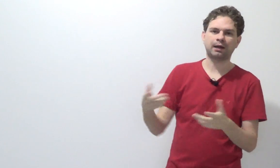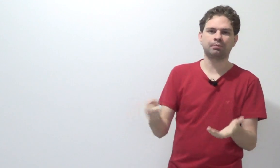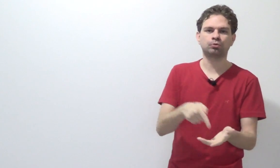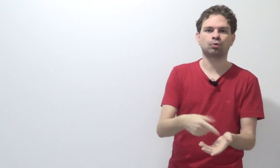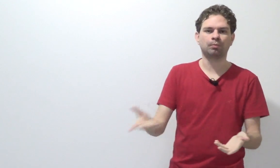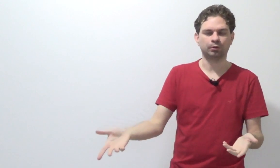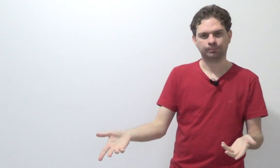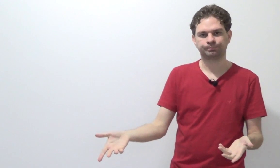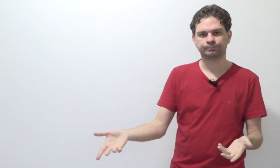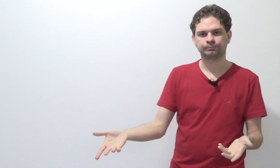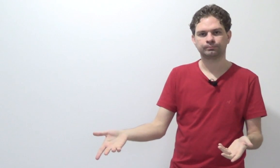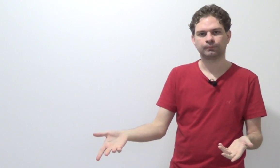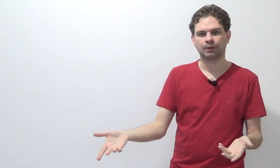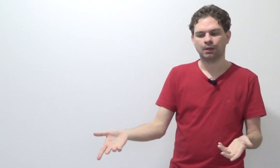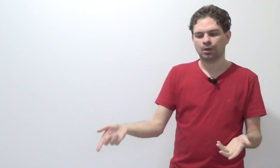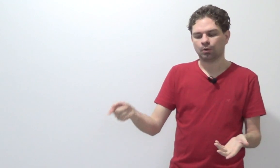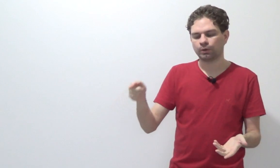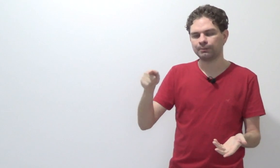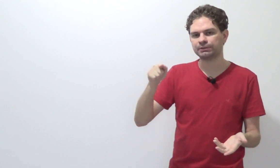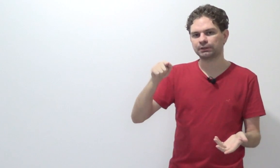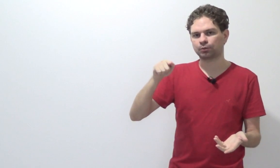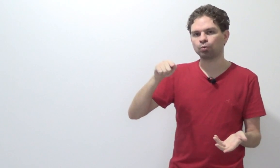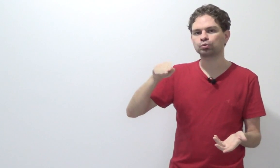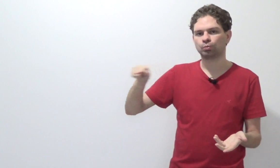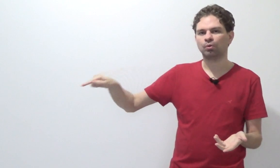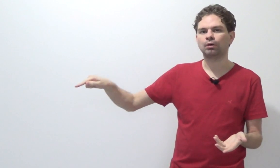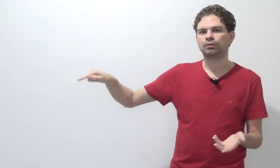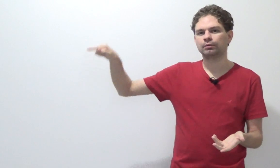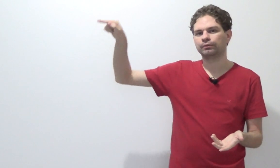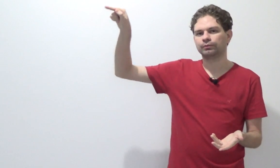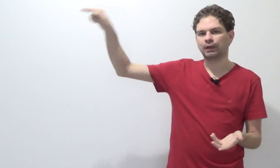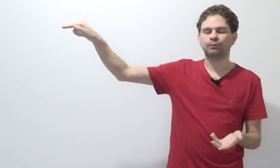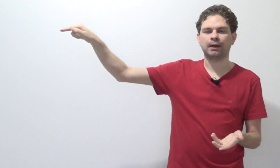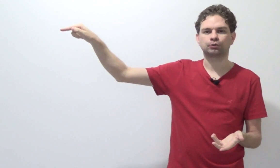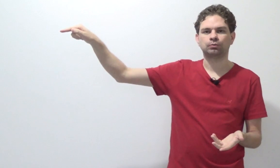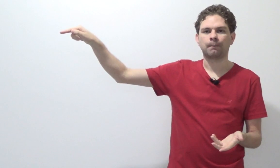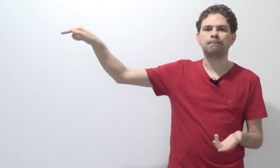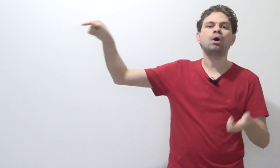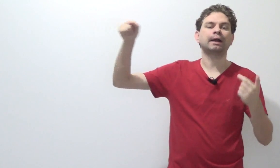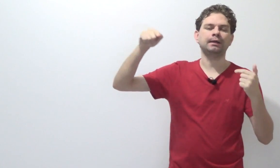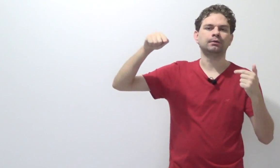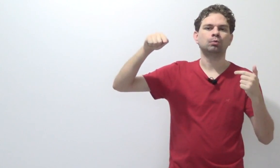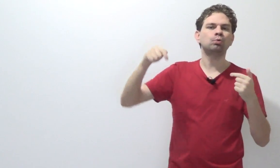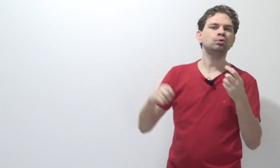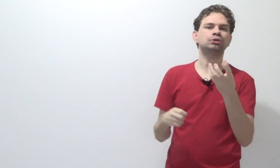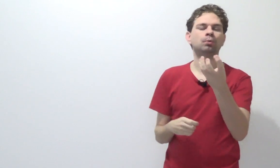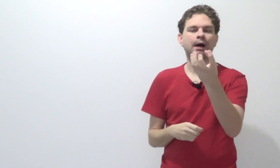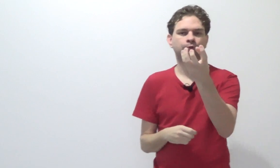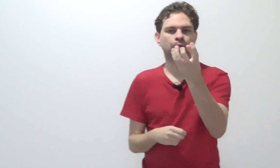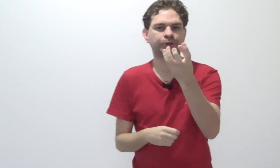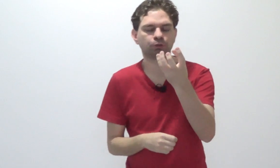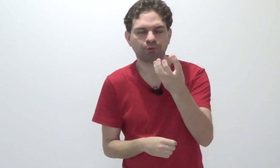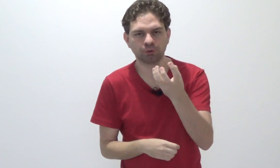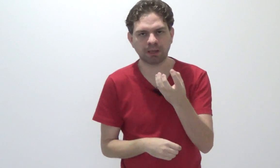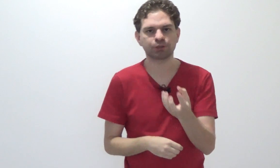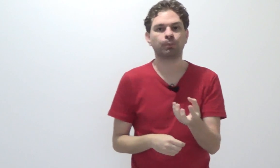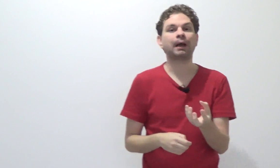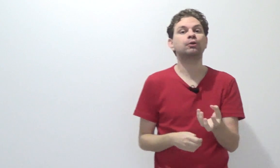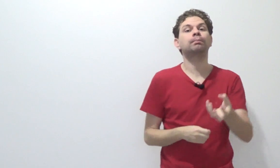o cara abriu, tocou, morreu. O crime se consumou lá no México. Porém, o último ato cometido foi no Brasil. Pra que o